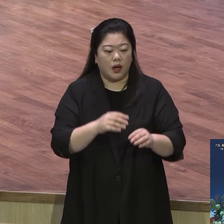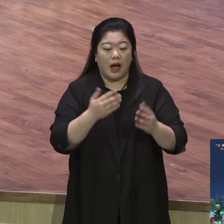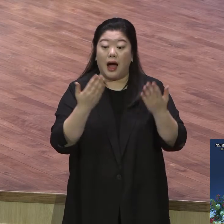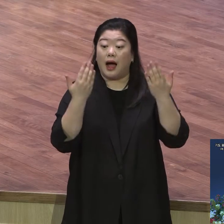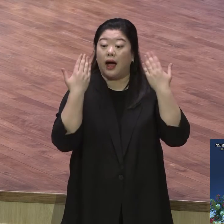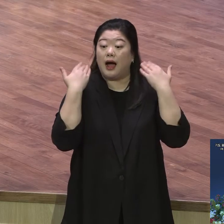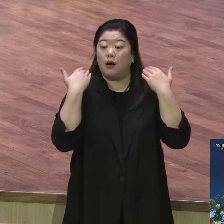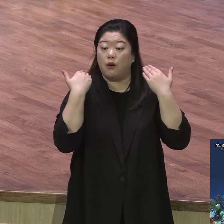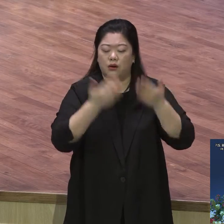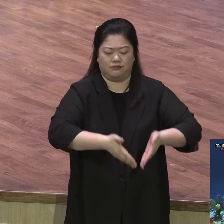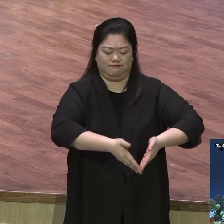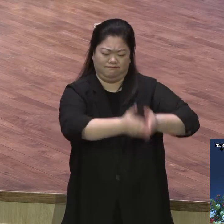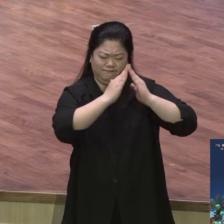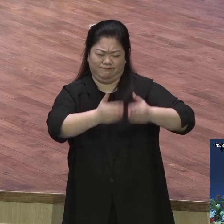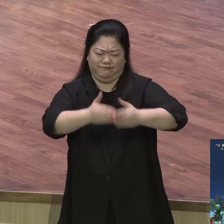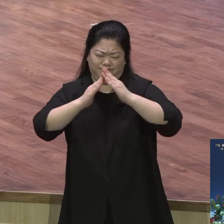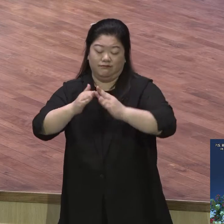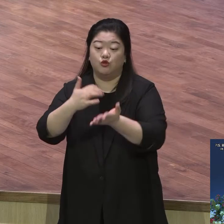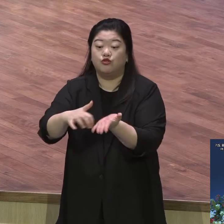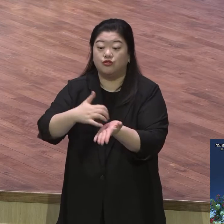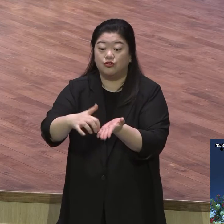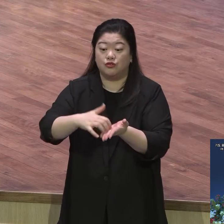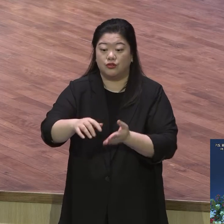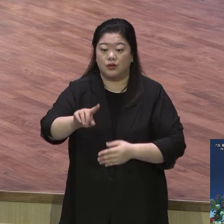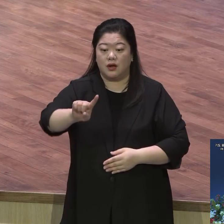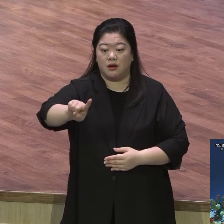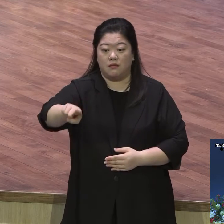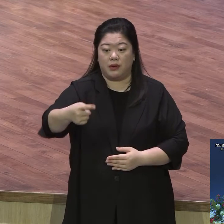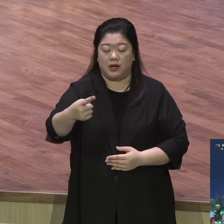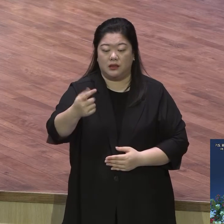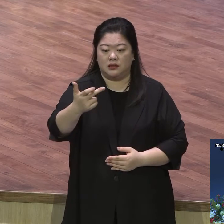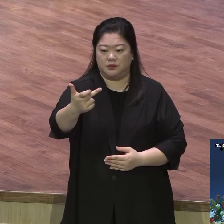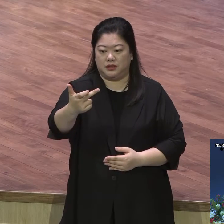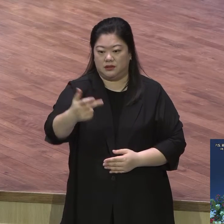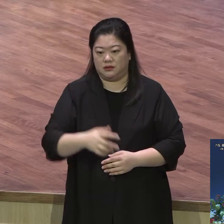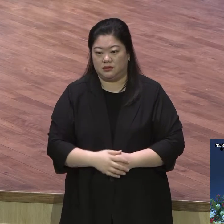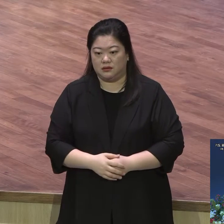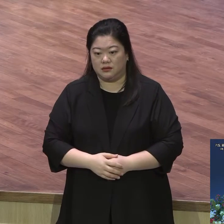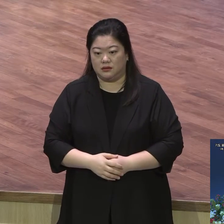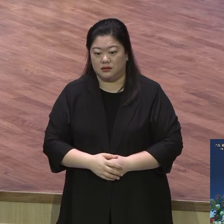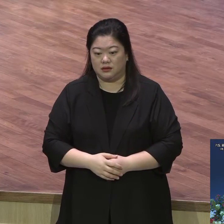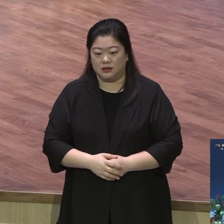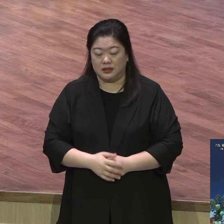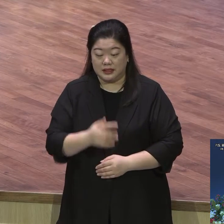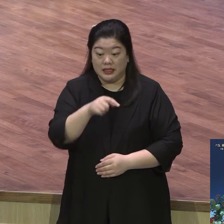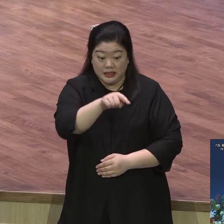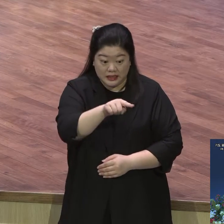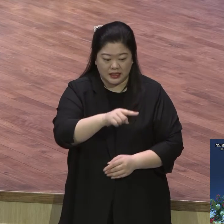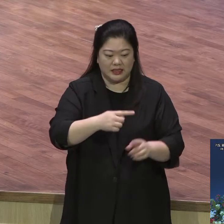117길 세웠어요. 기독교 학교를 세워가지고 기독교 인재들을 양성했습니다.